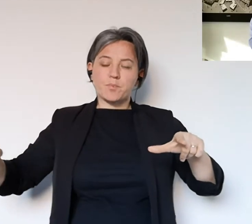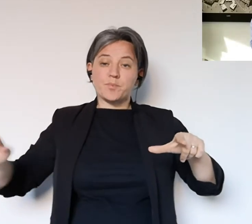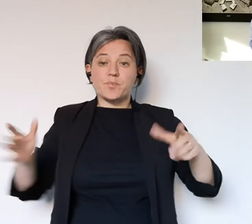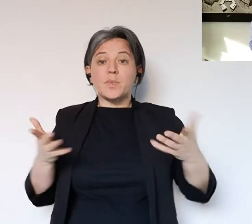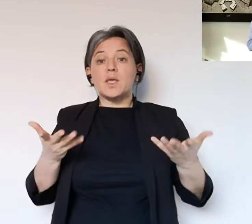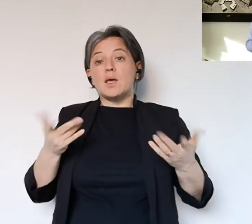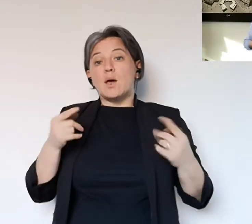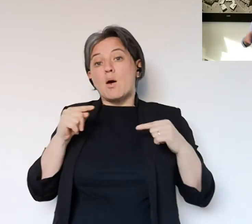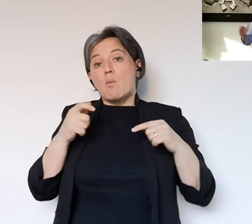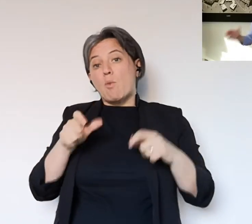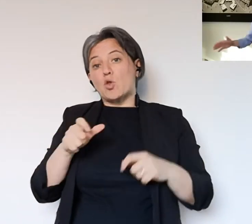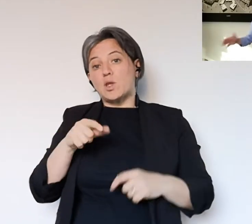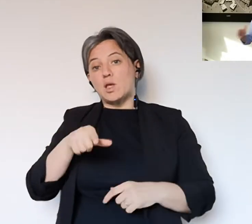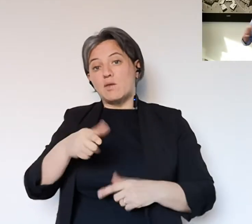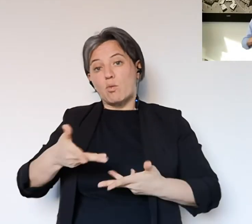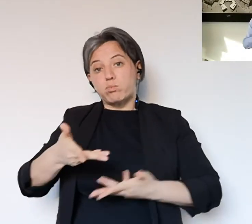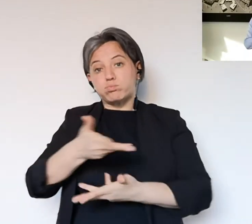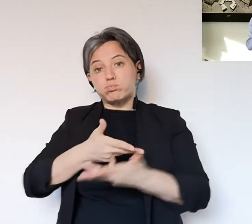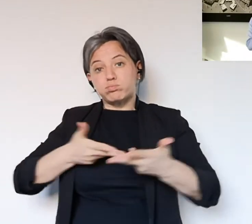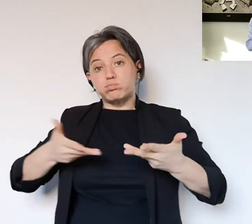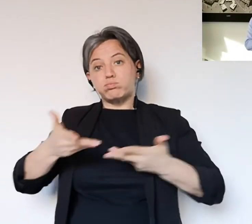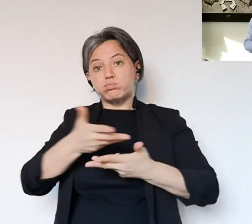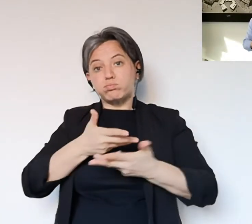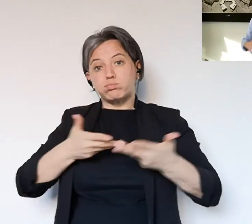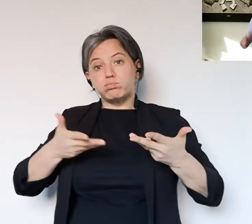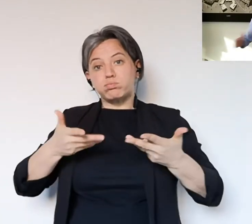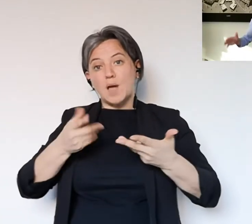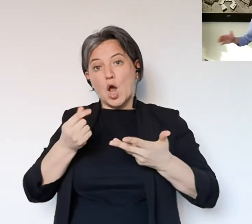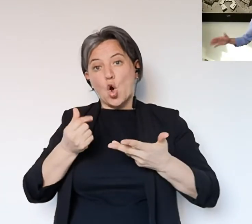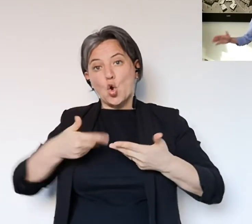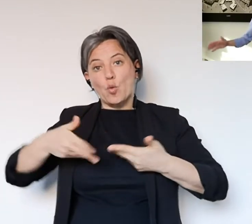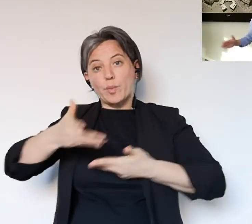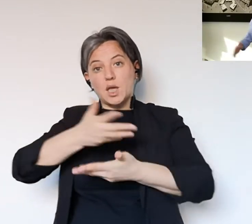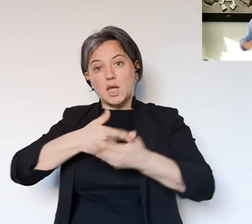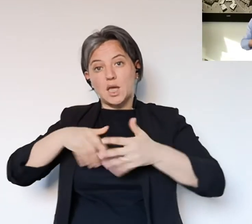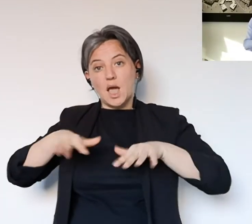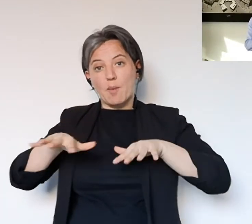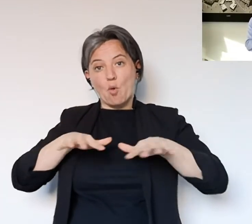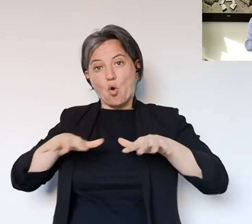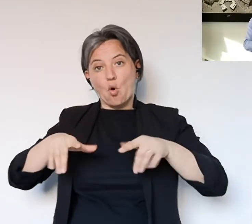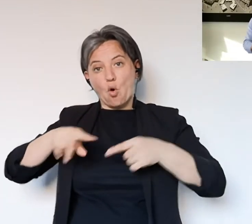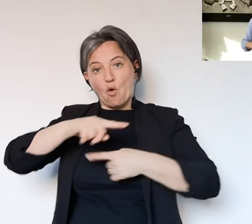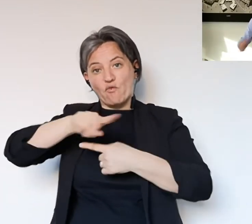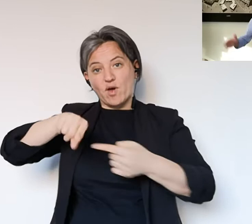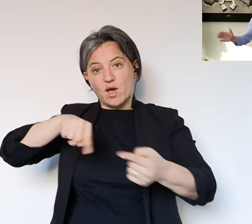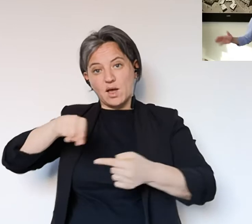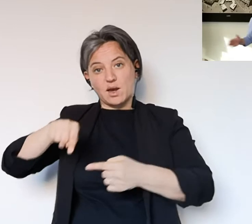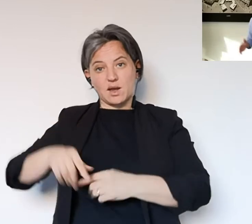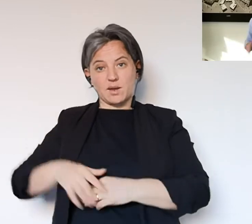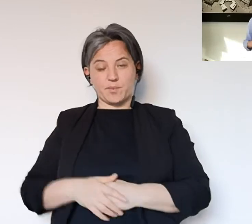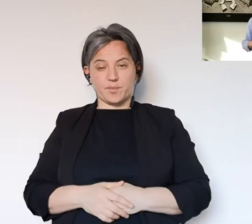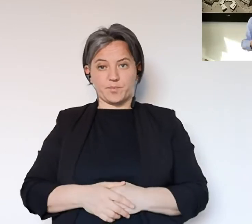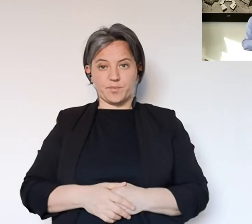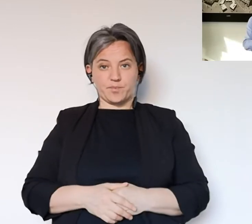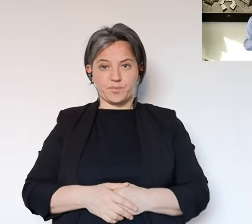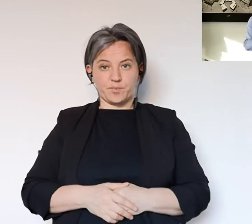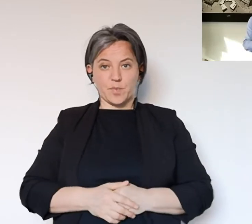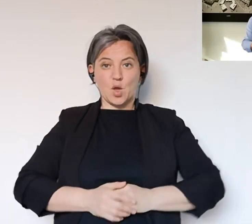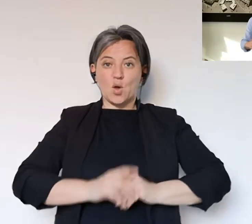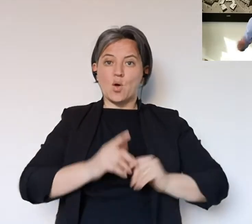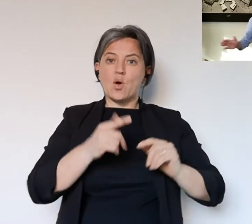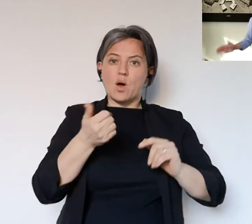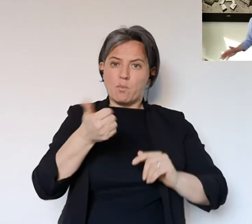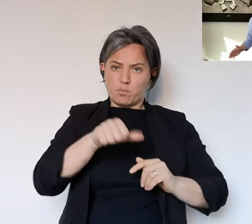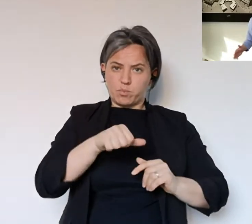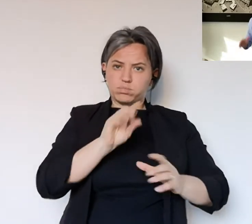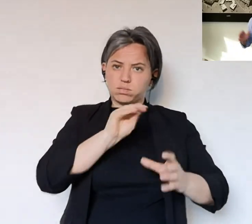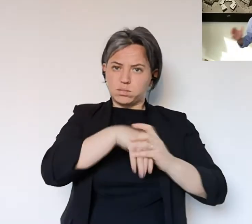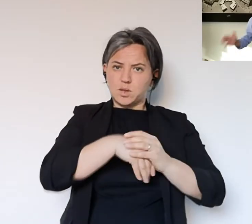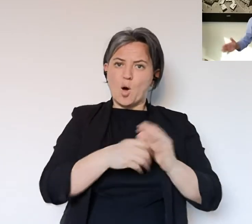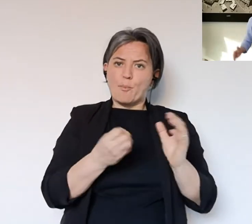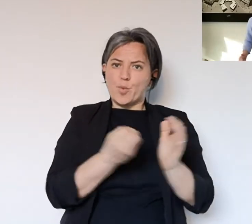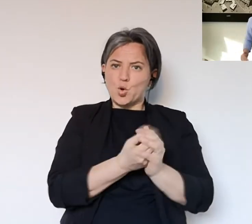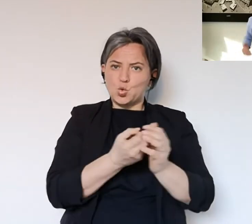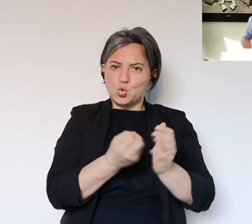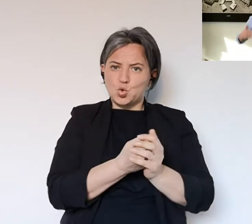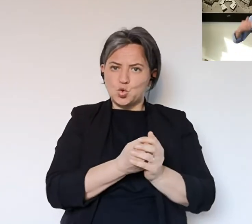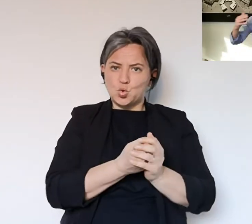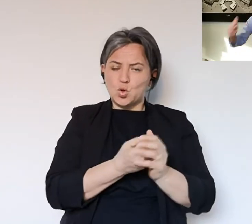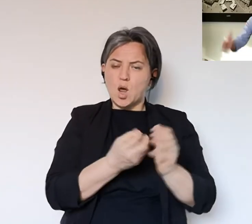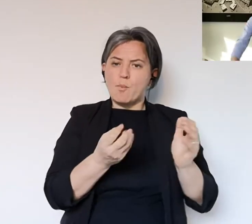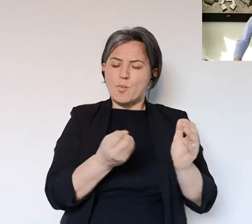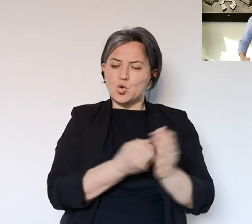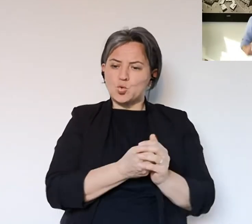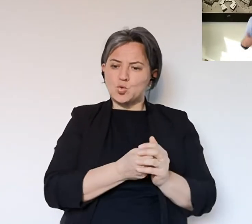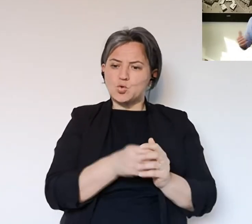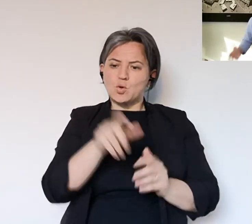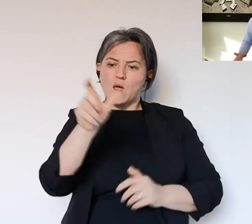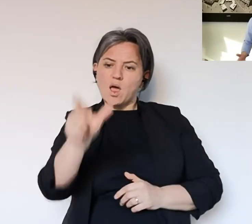perché ovviamente questo deve dare l'opportunità di muovere tutto il resto del percorso economico che sta dietro e di